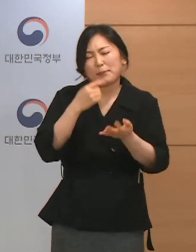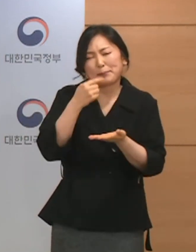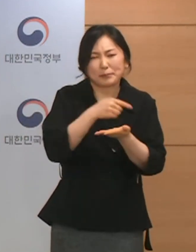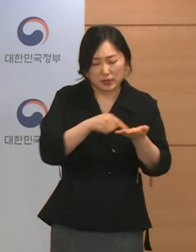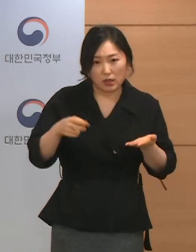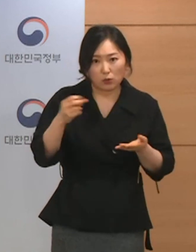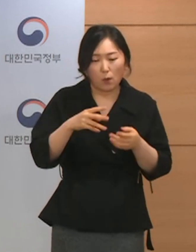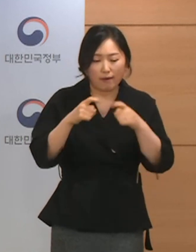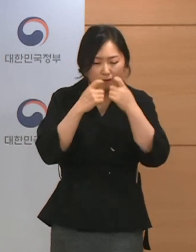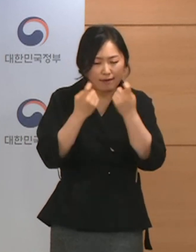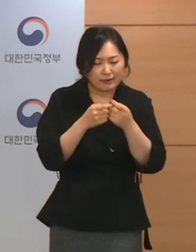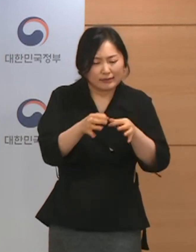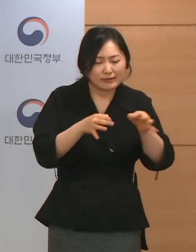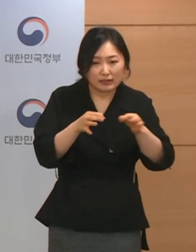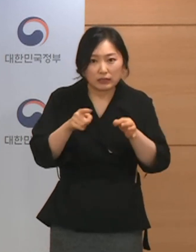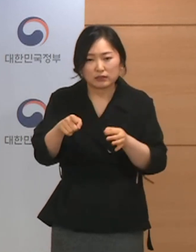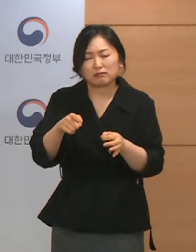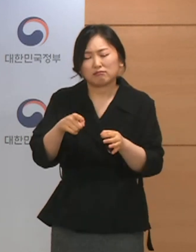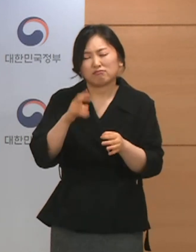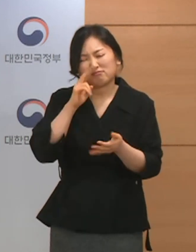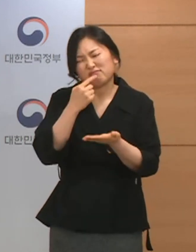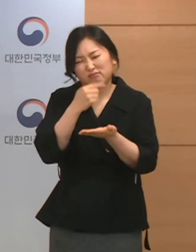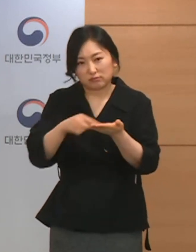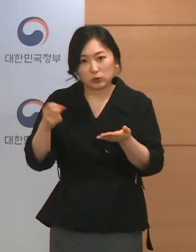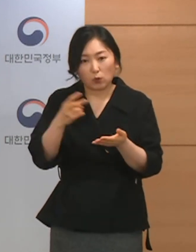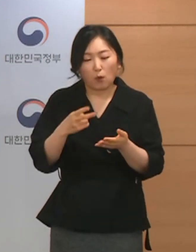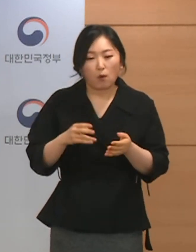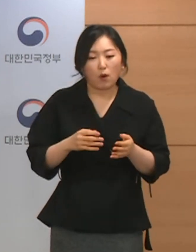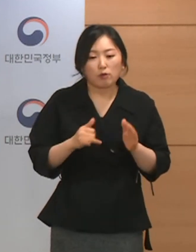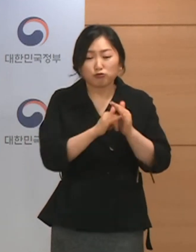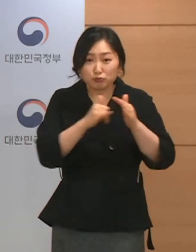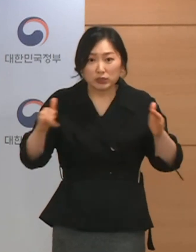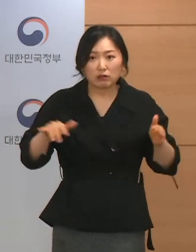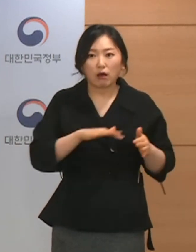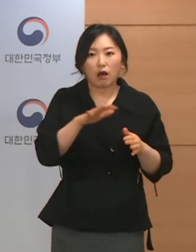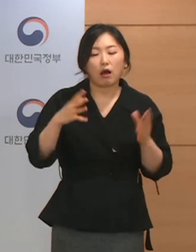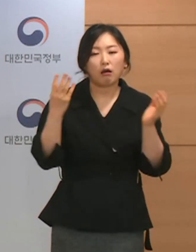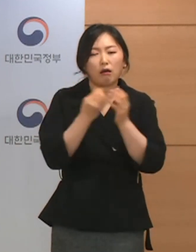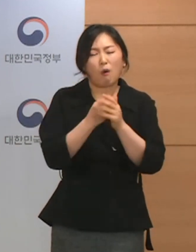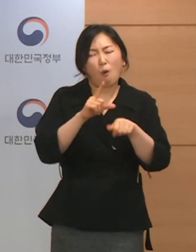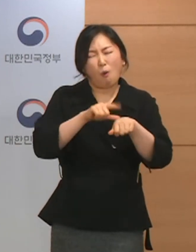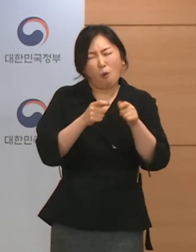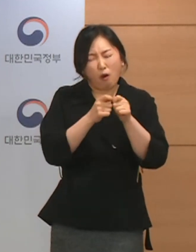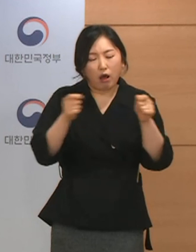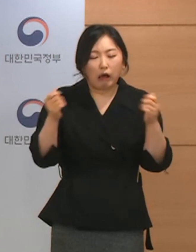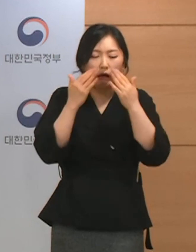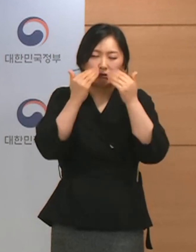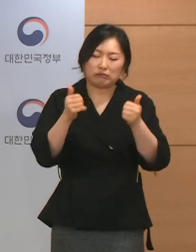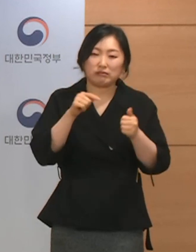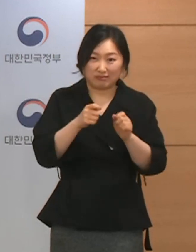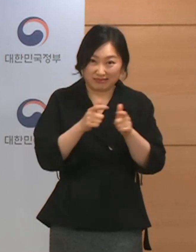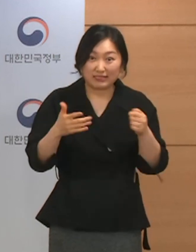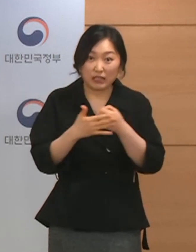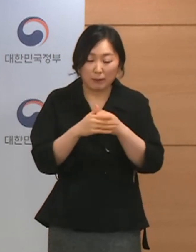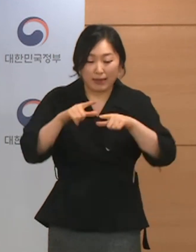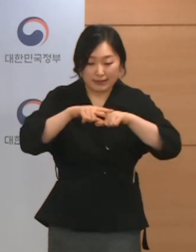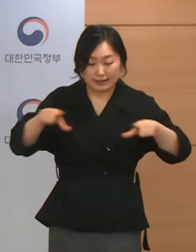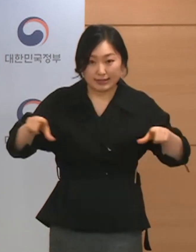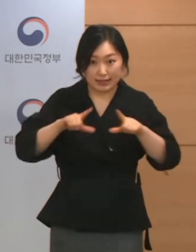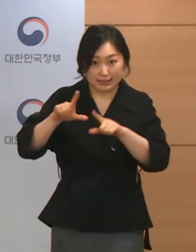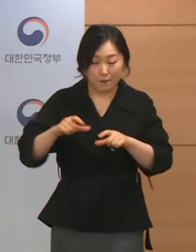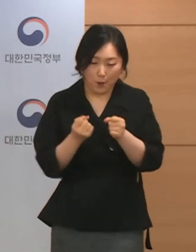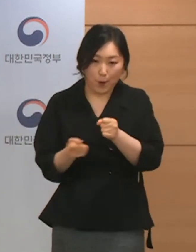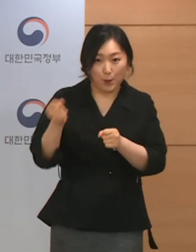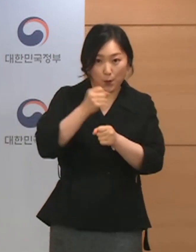소상공인들의 애로들 그리고 국민들의 피로감 등을 고려해서 좀 더 일상회복과 방역을 균형화시키기